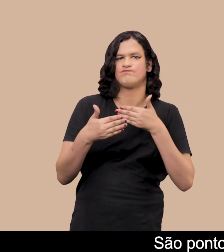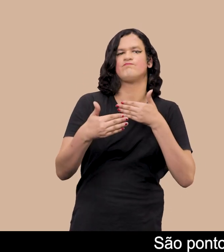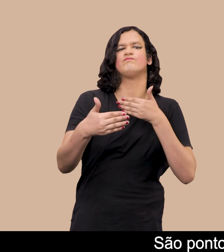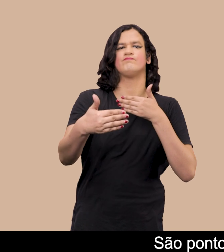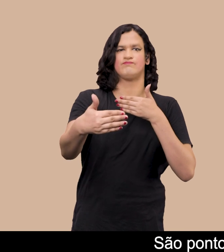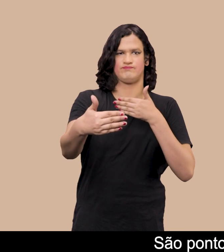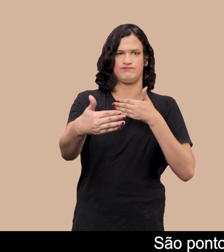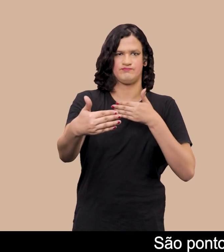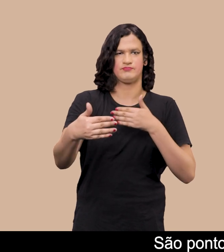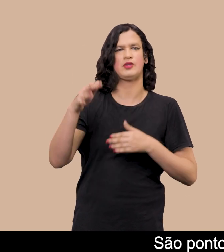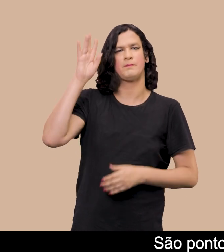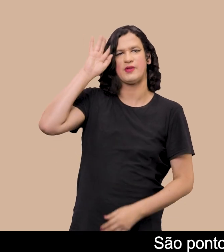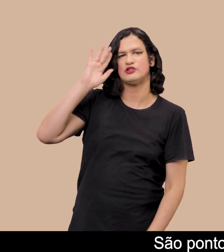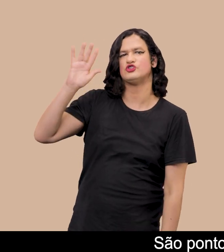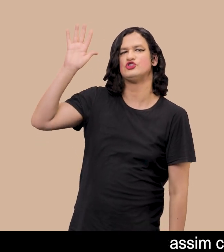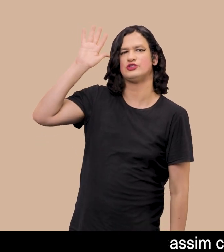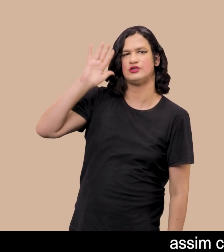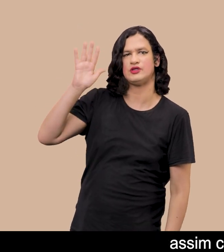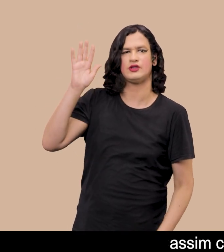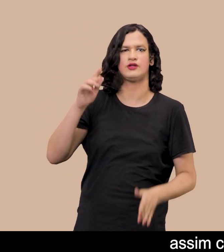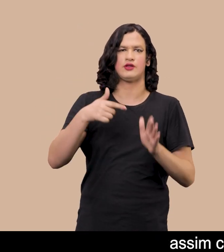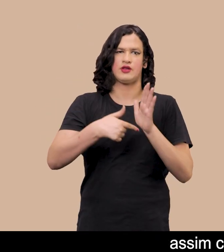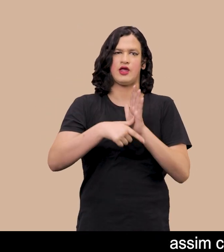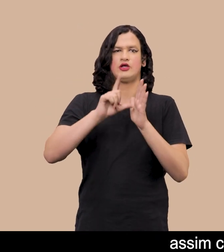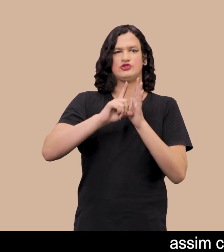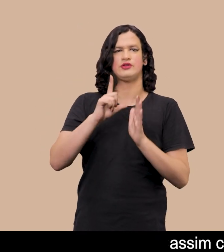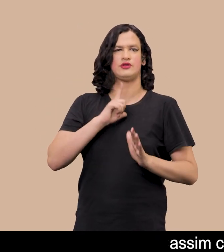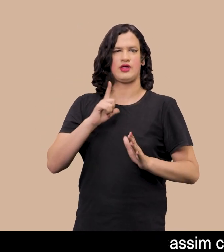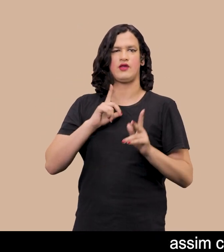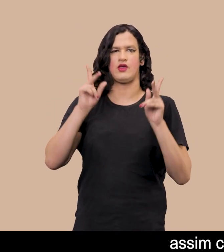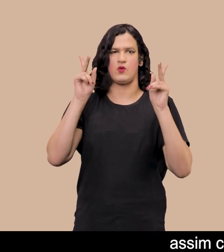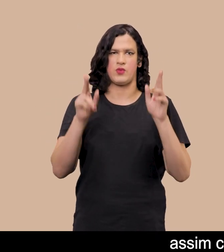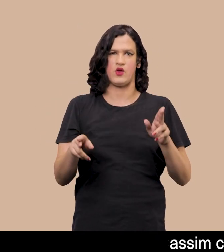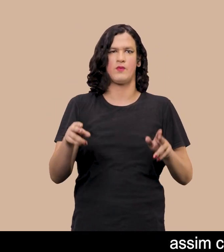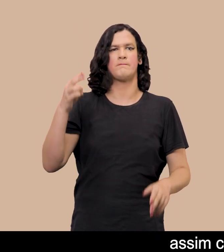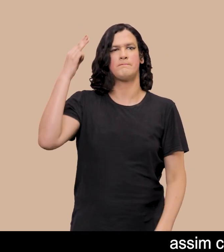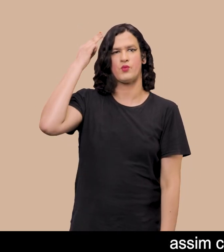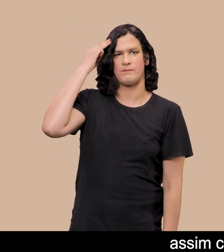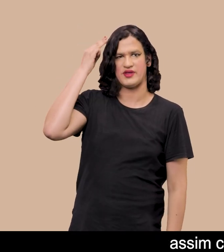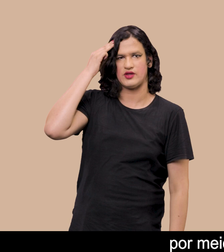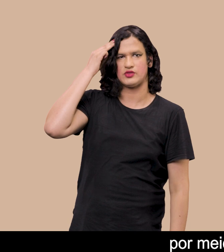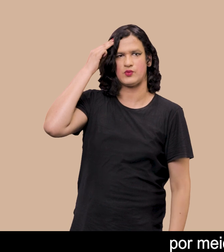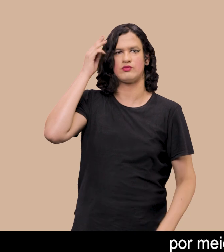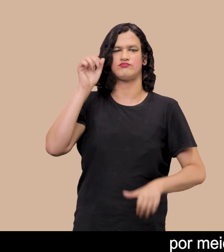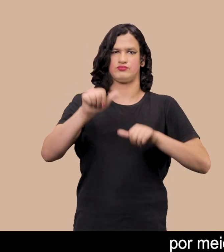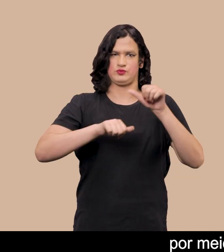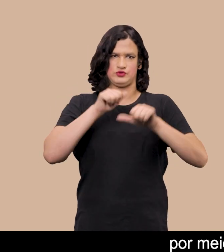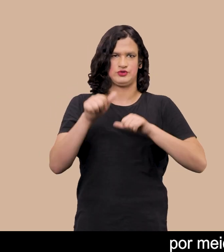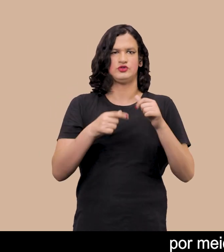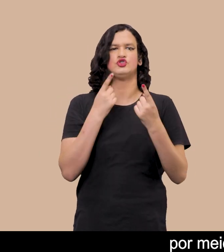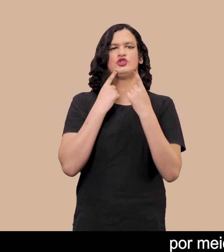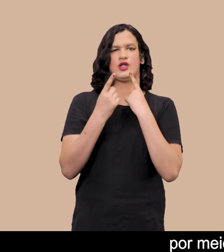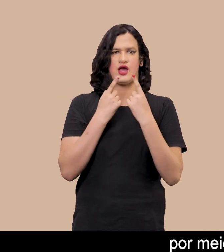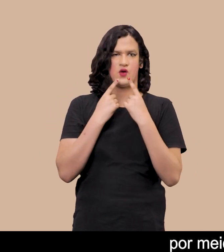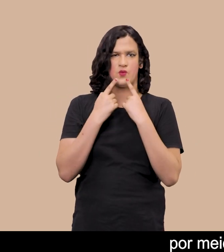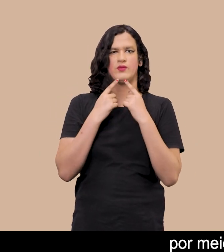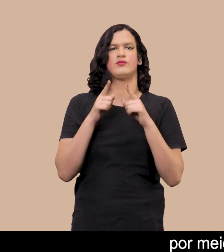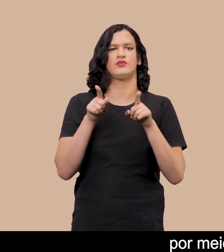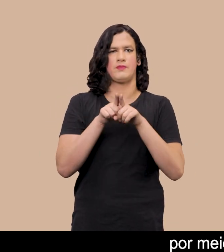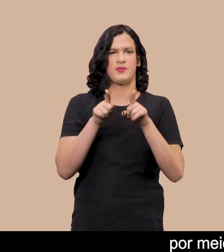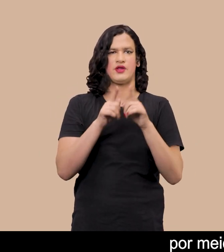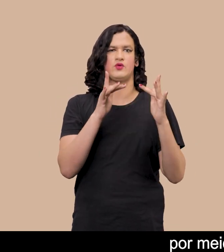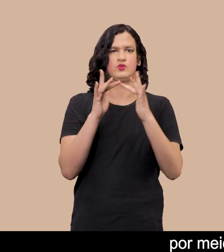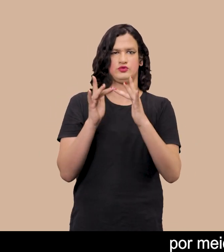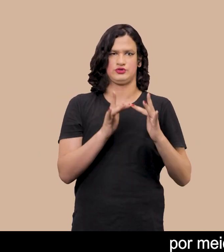Que mobilizam imaginários preexistentes Assim como memórias pessoais Que são transformadas por meio do diálogo E da relação